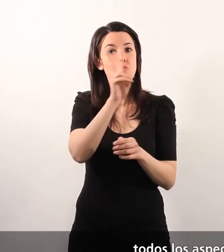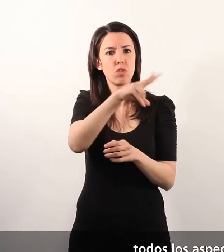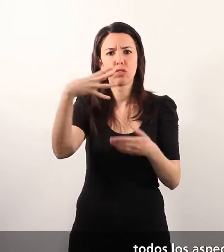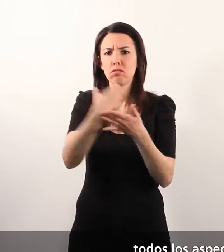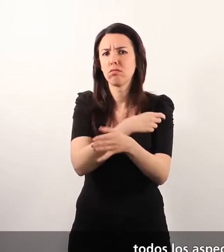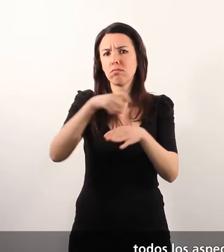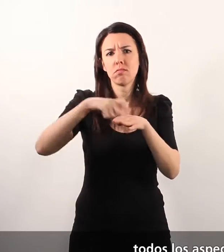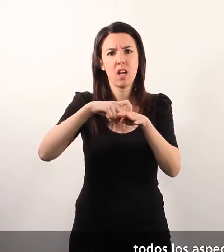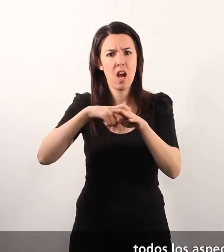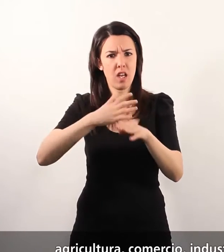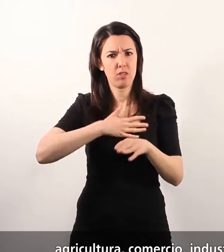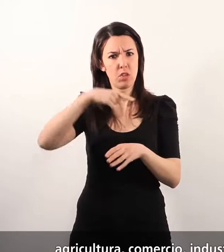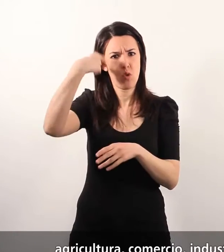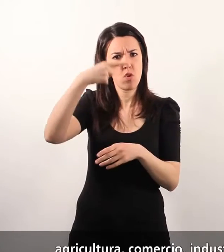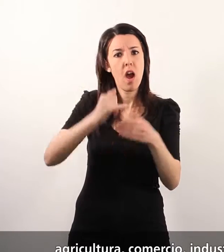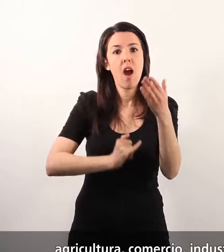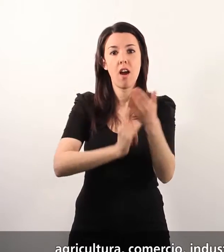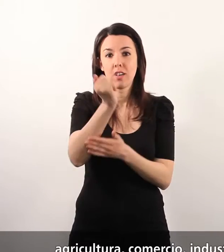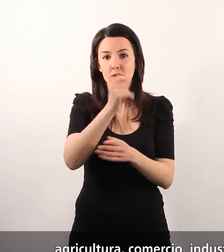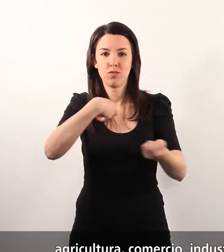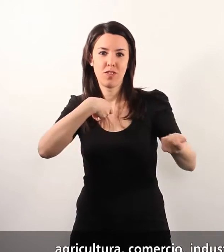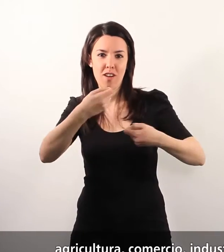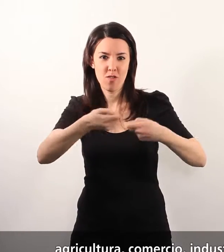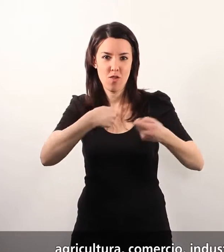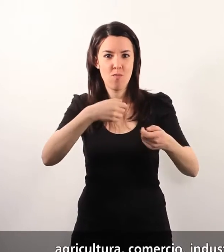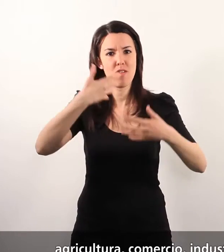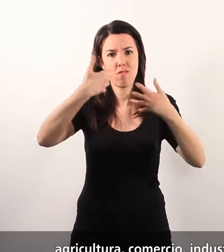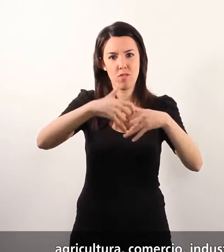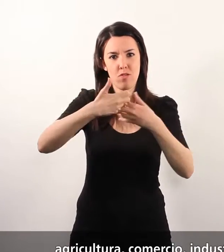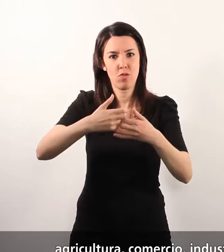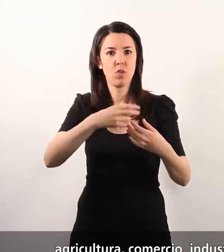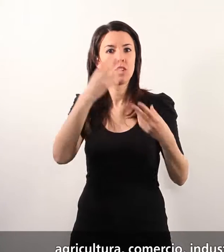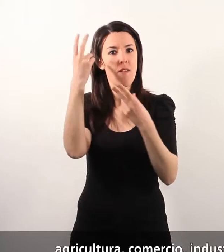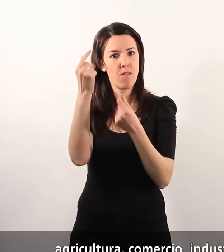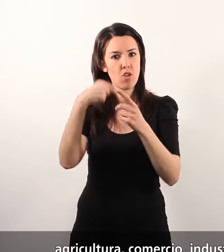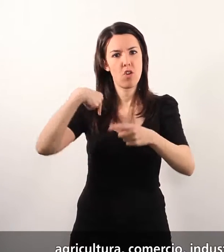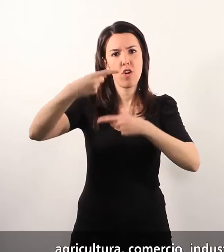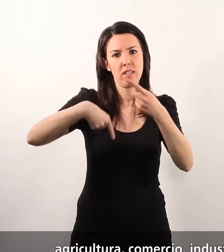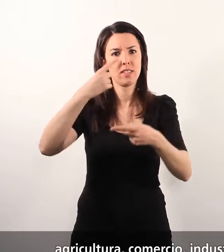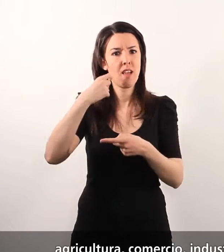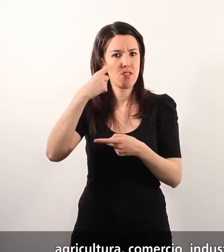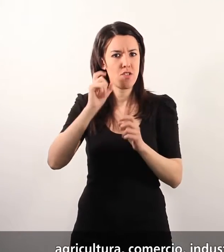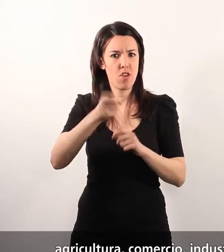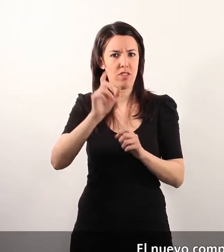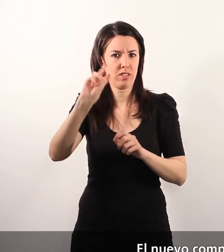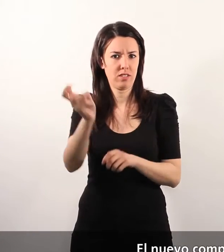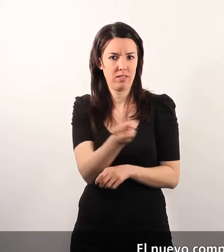aspectos etnológicos, agricultura, comercio, industria, folclore, tradiciones, etc. El nuevo